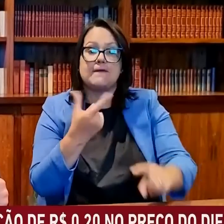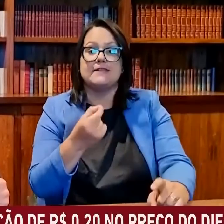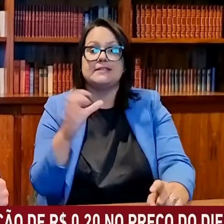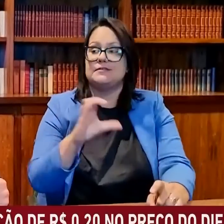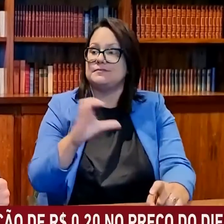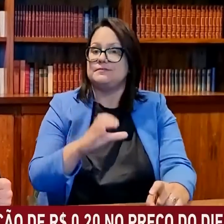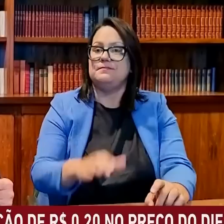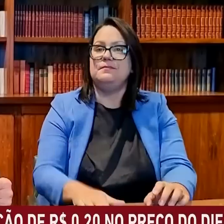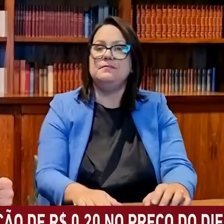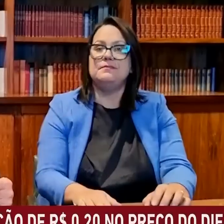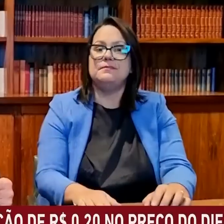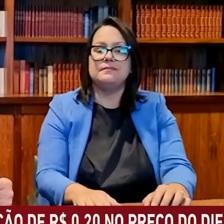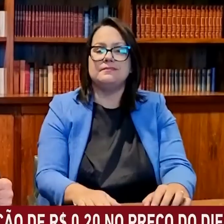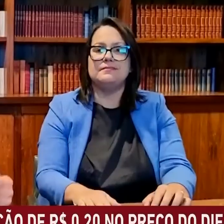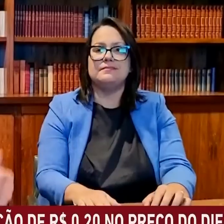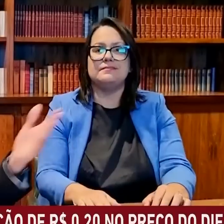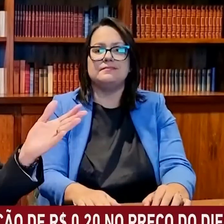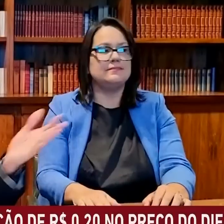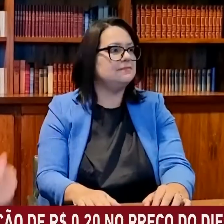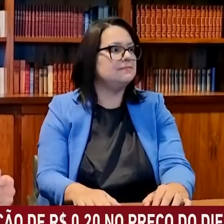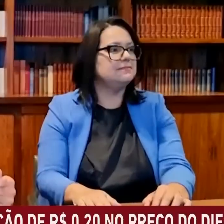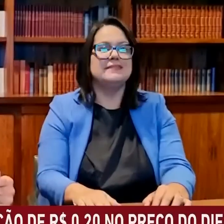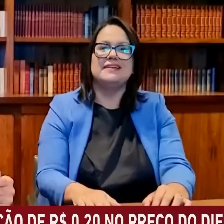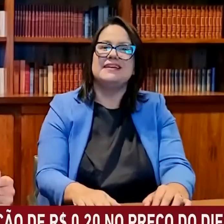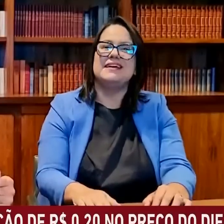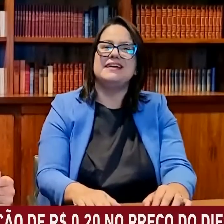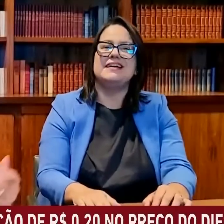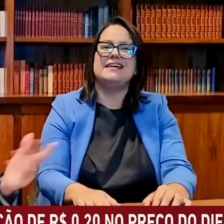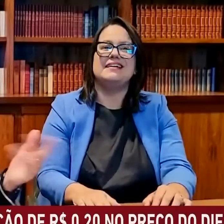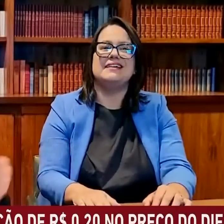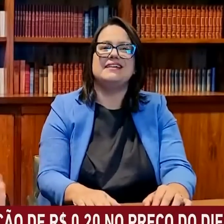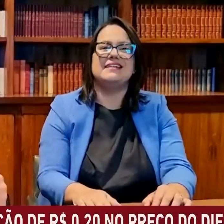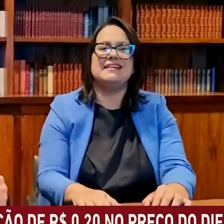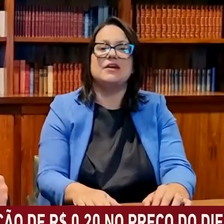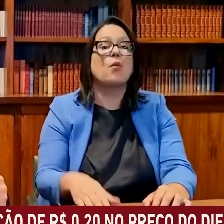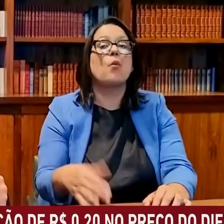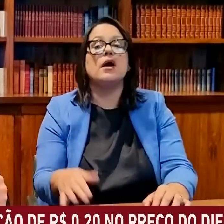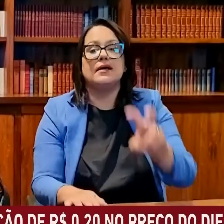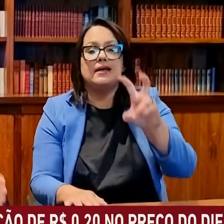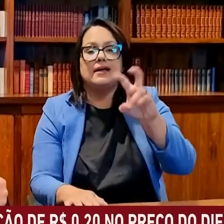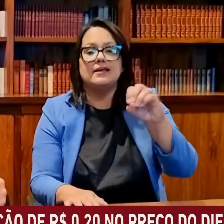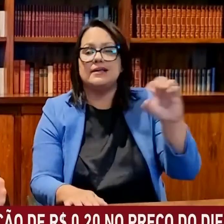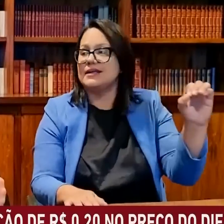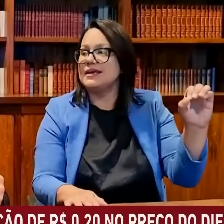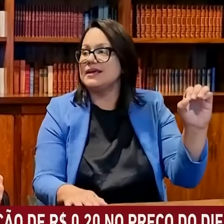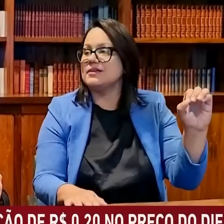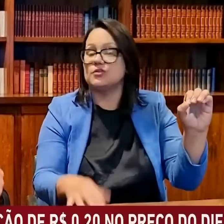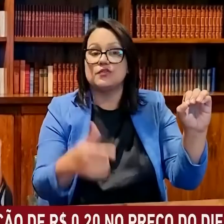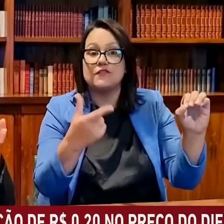Estou dando chance de recuperar, pô. Já que você errou agora pouco aí. Estou prestando atenção aqui, presidente. Quanto é R$ vezes 20 centavos? R$ reais.